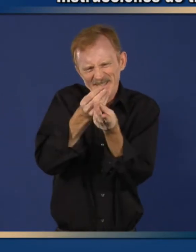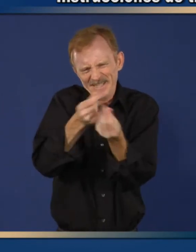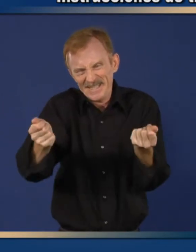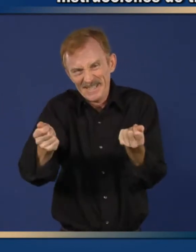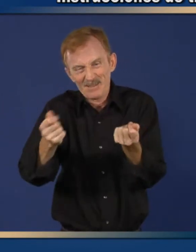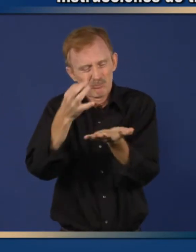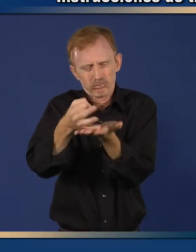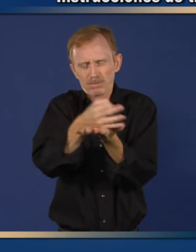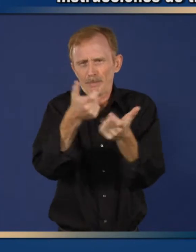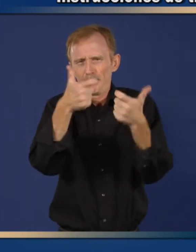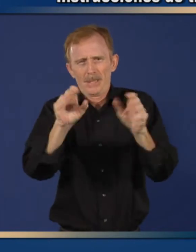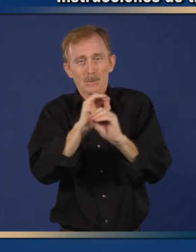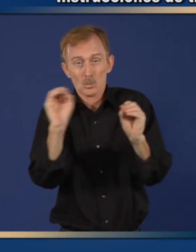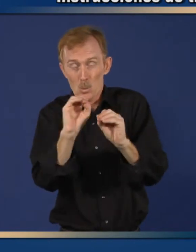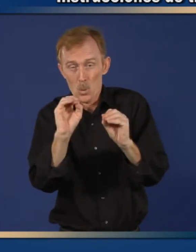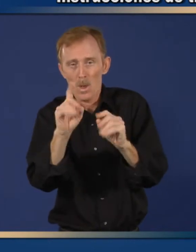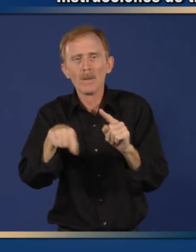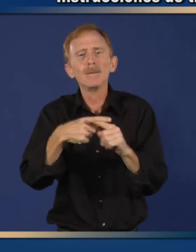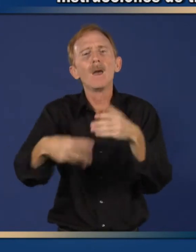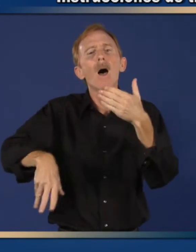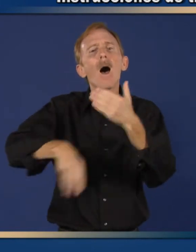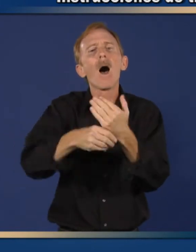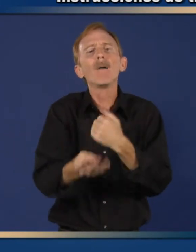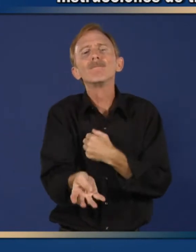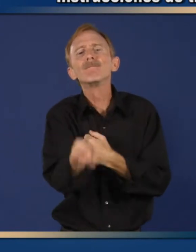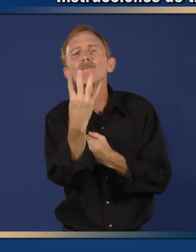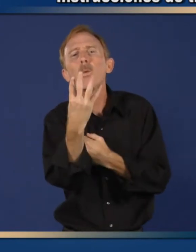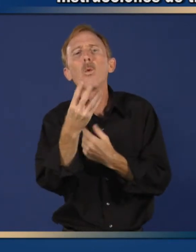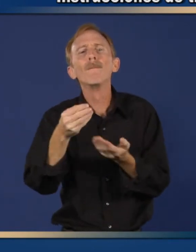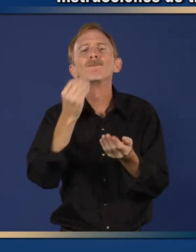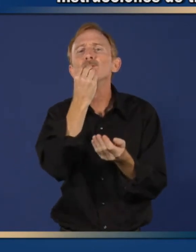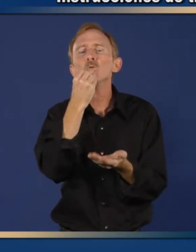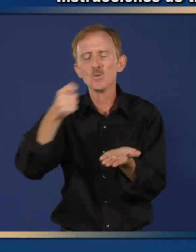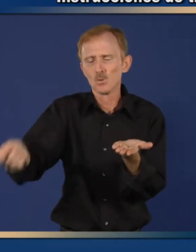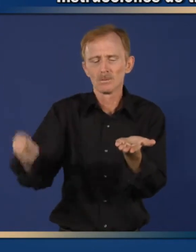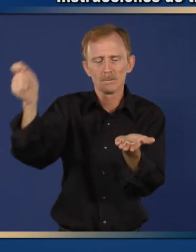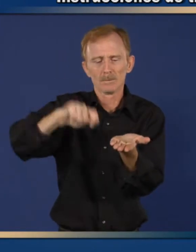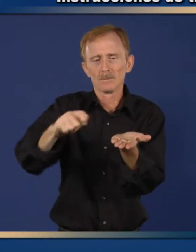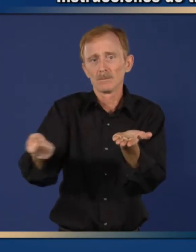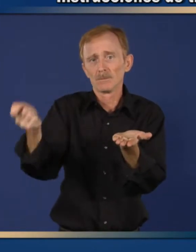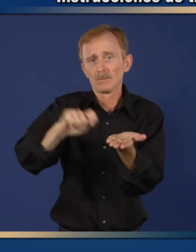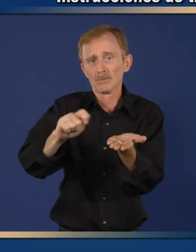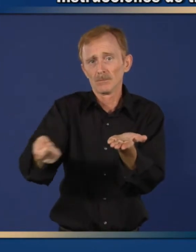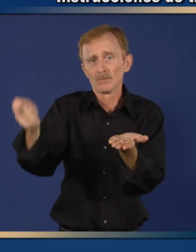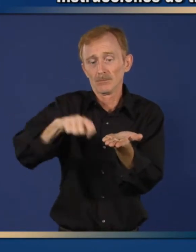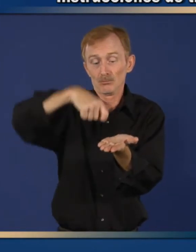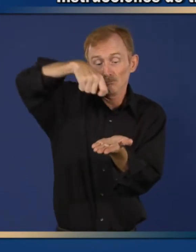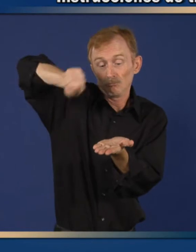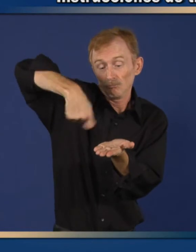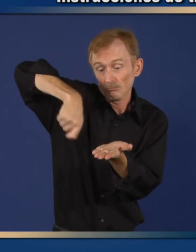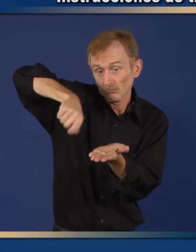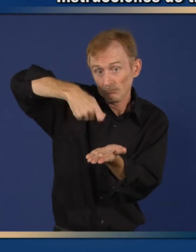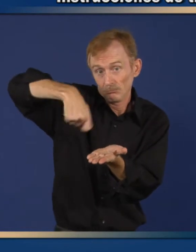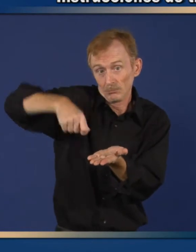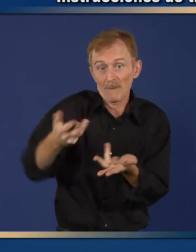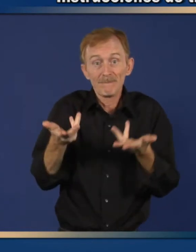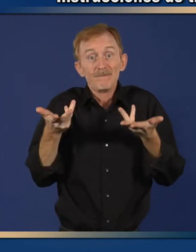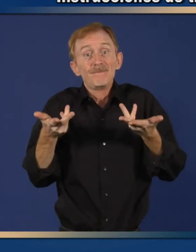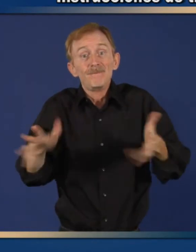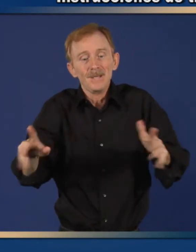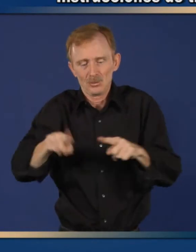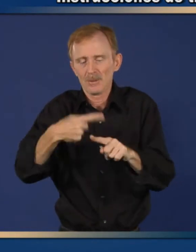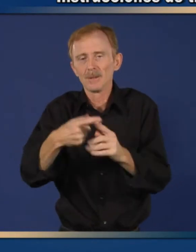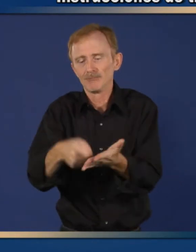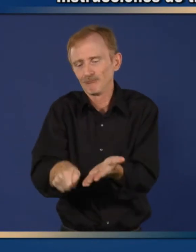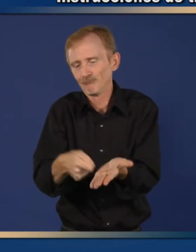con el dorso de la cuchara de metal hasta que no se vea pedazos grandes. Agregar a 6 cucharaditas rasas